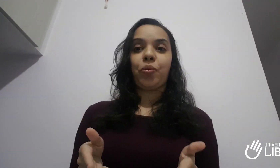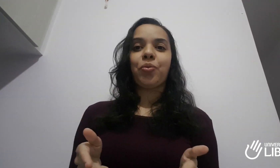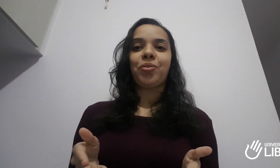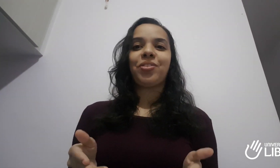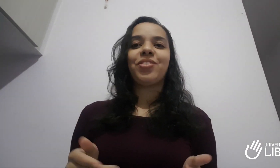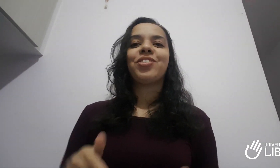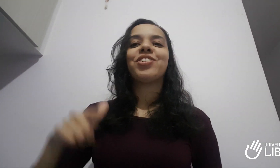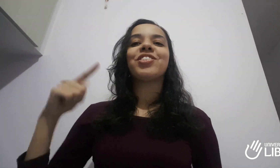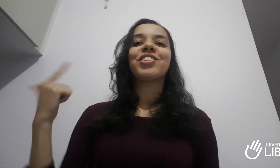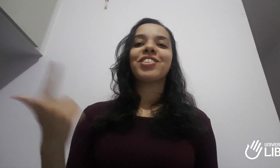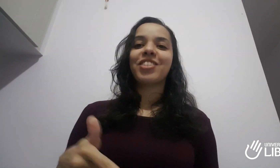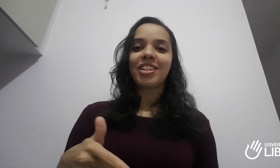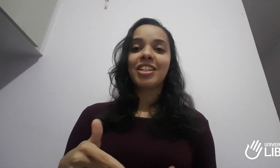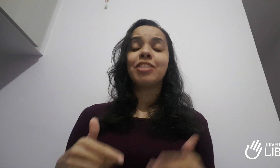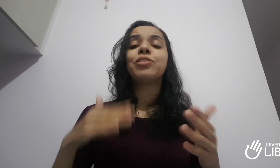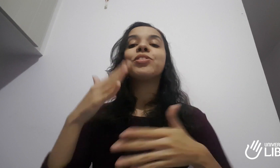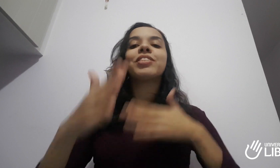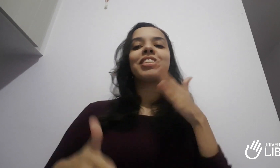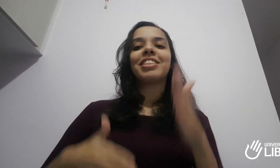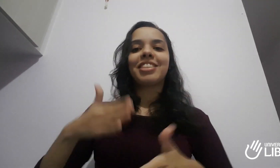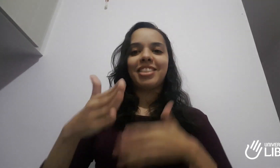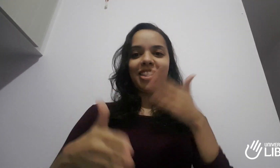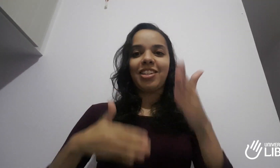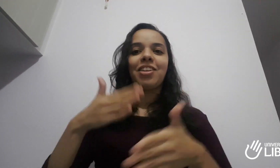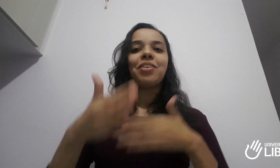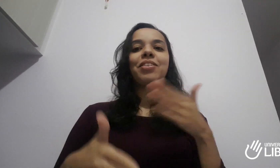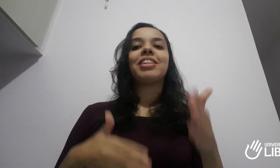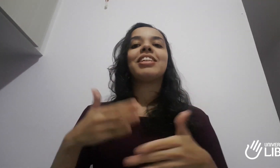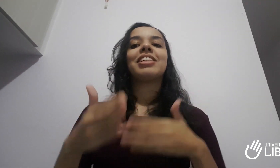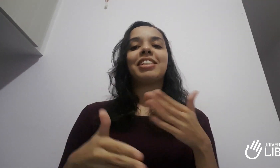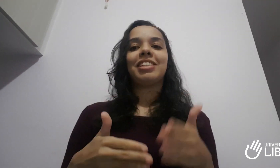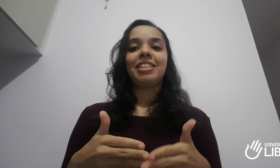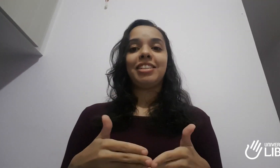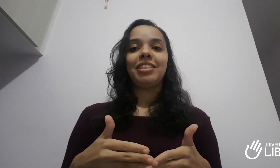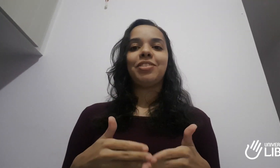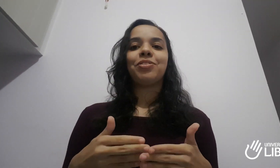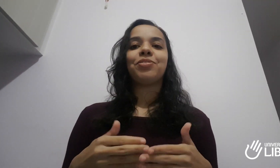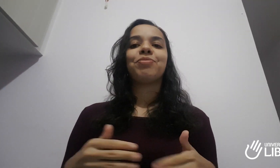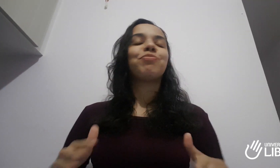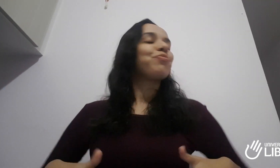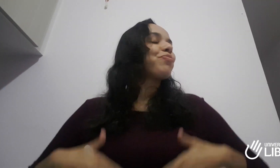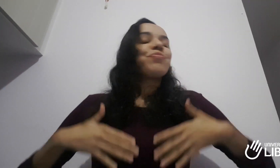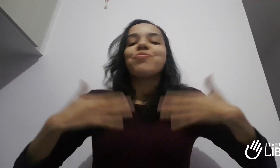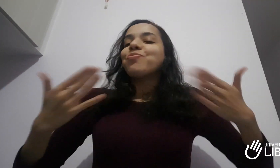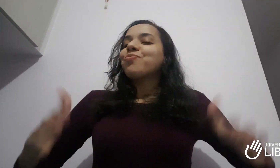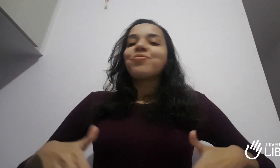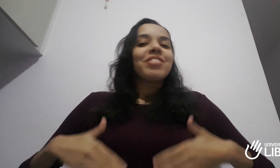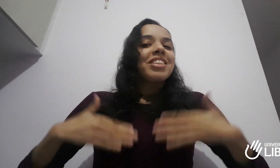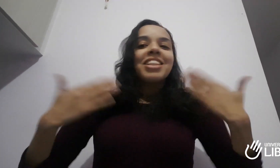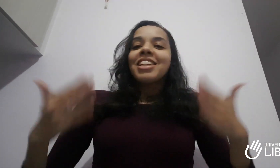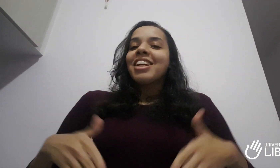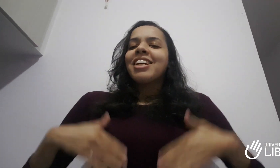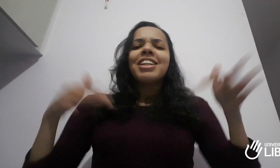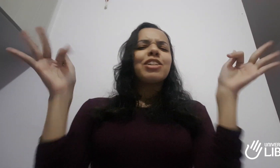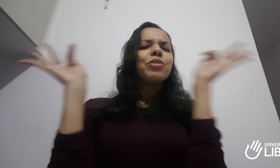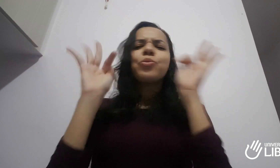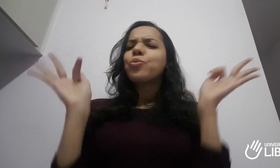estava mais parada, agora eu estava no caminho da Libras, avançando cada vez mais. E isso, assim, era algo